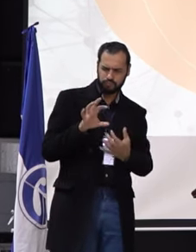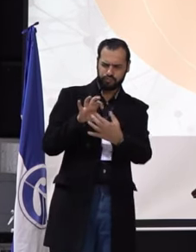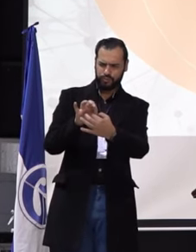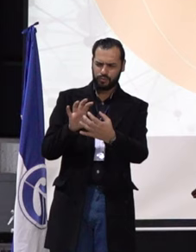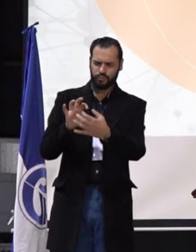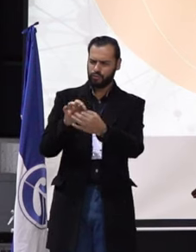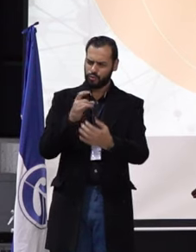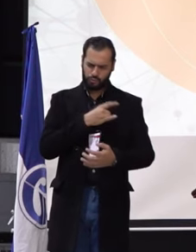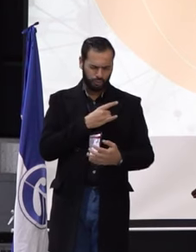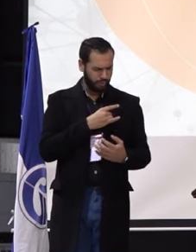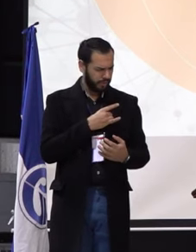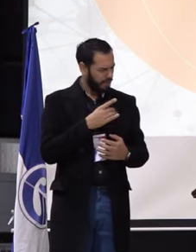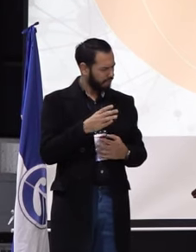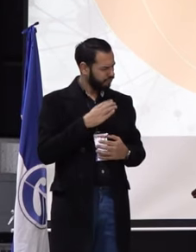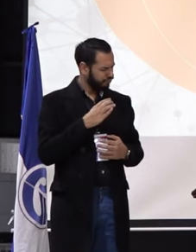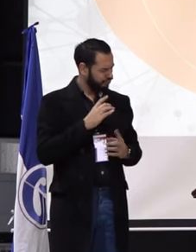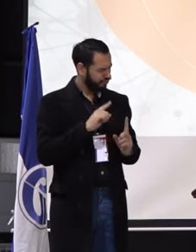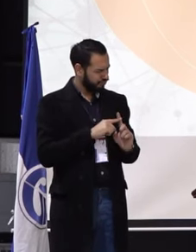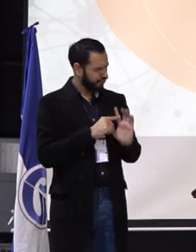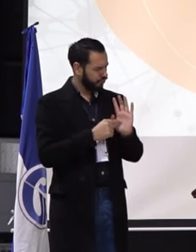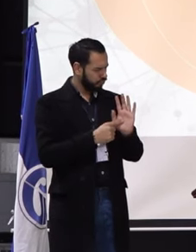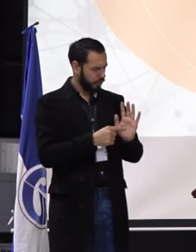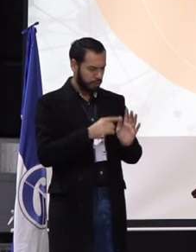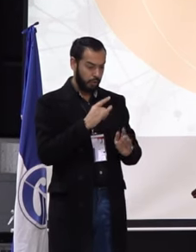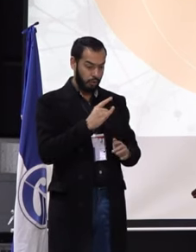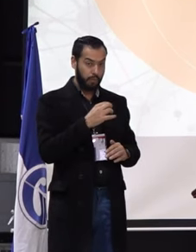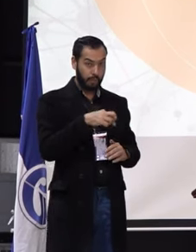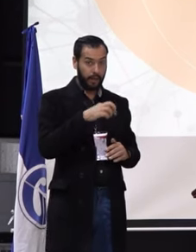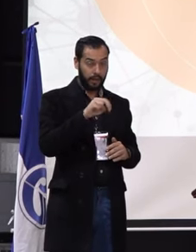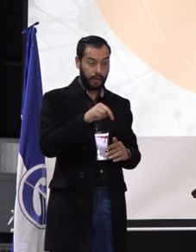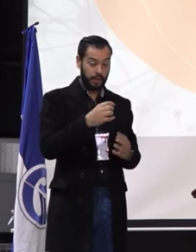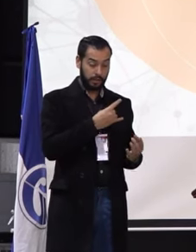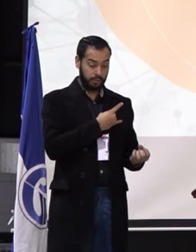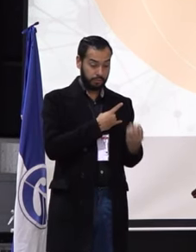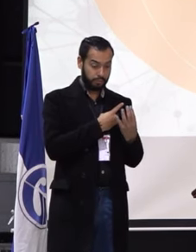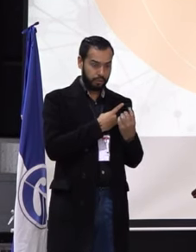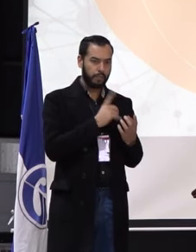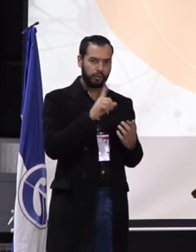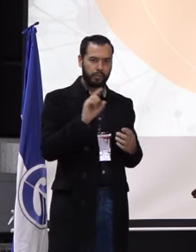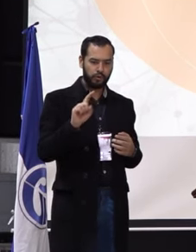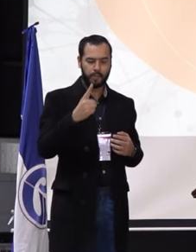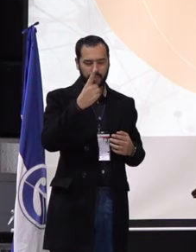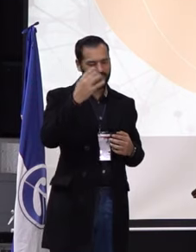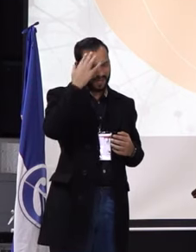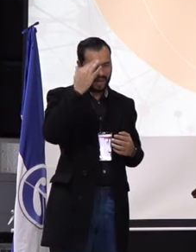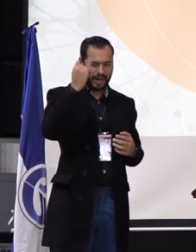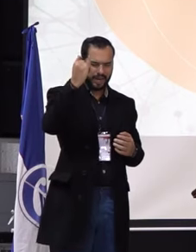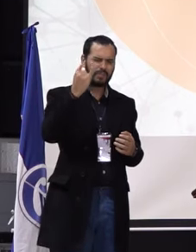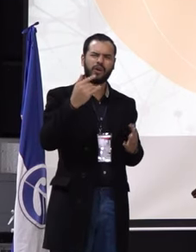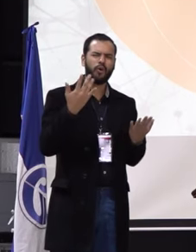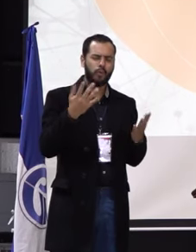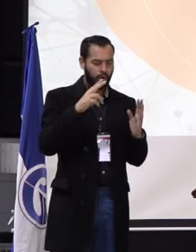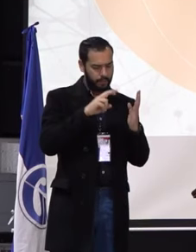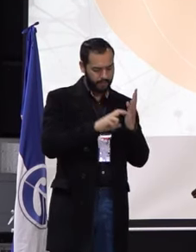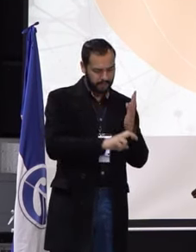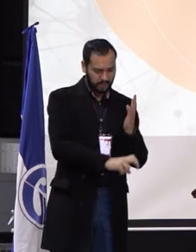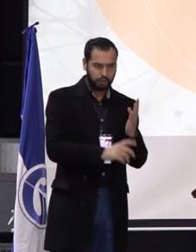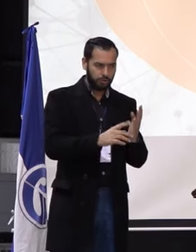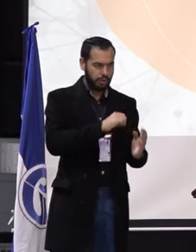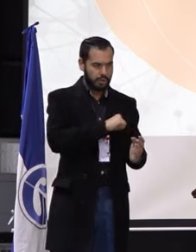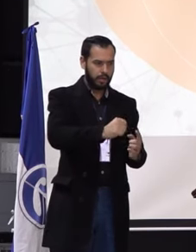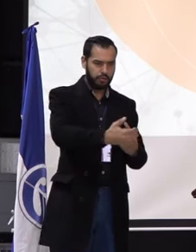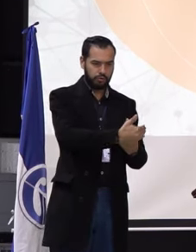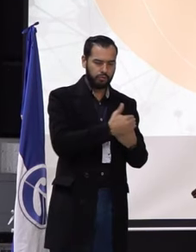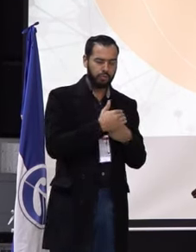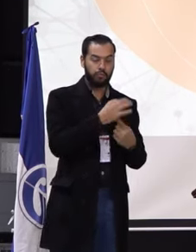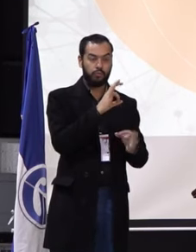hacemos que la universidad se caracterice por ser la UPN, pero por ser la número uno académicamente en investigación y en defender la universidad.